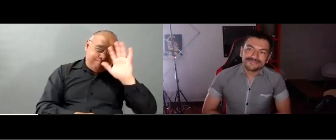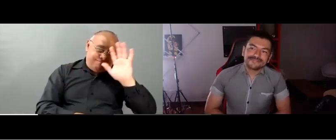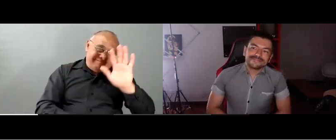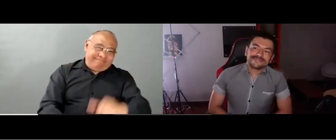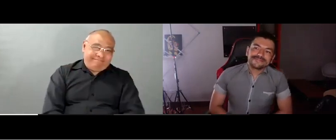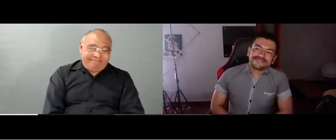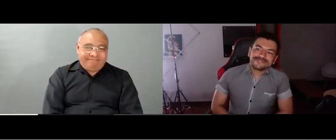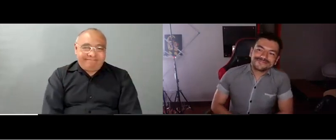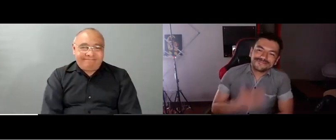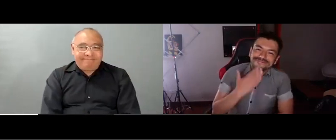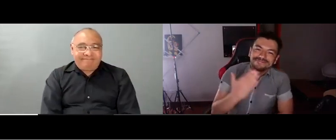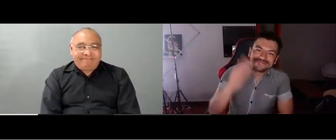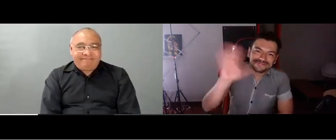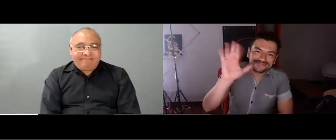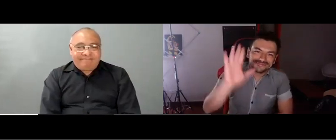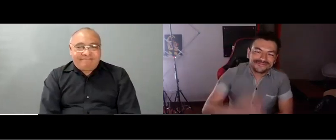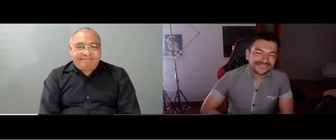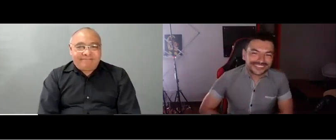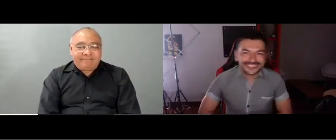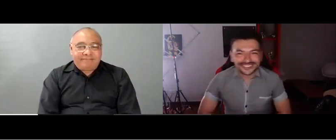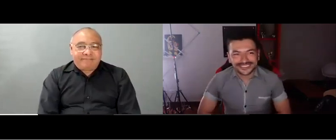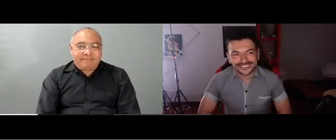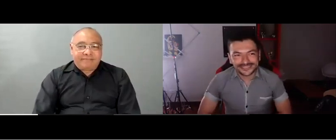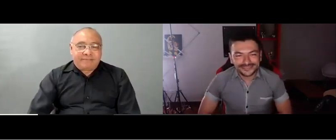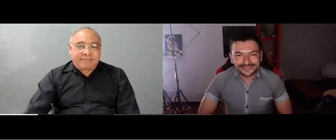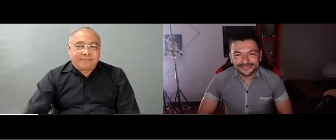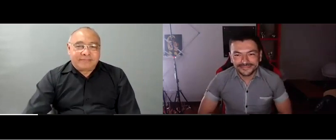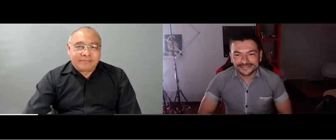igual manera les estaremos comentando a toda la comunidad. Hasta luego. Hasta luego.